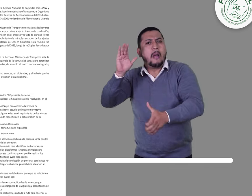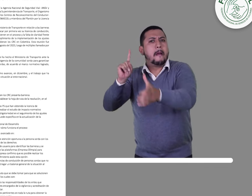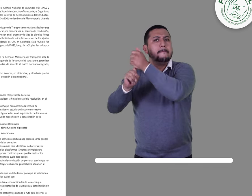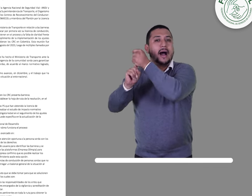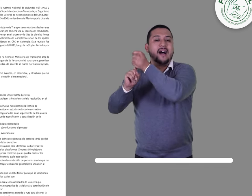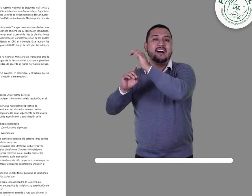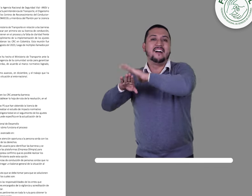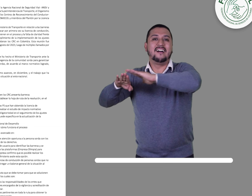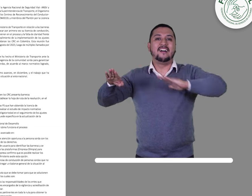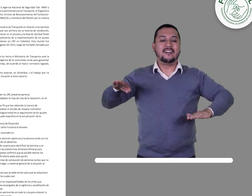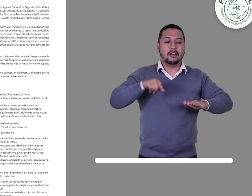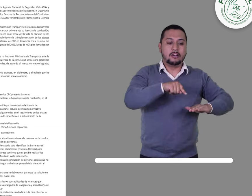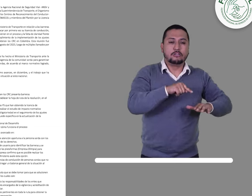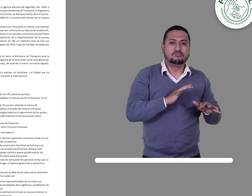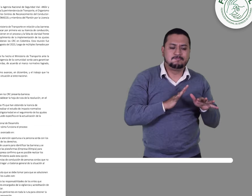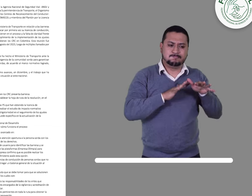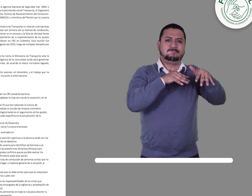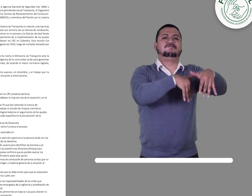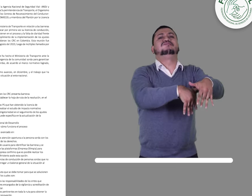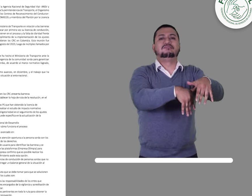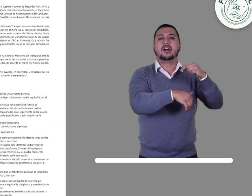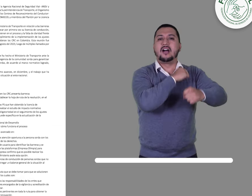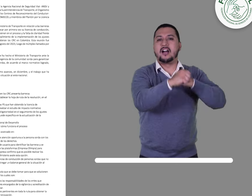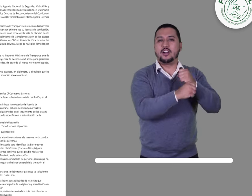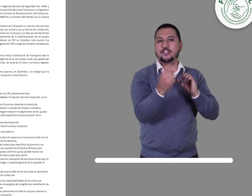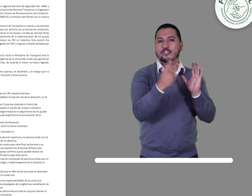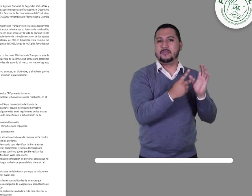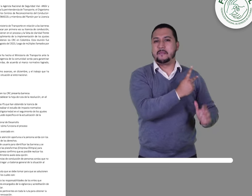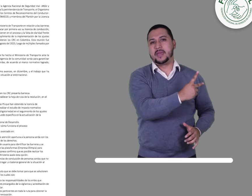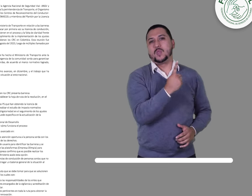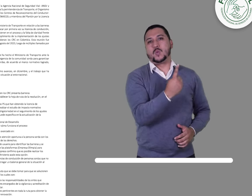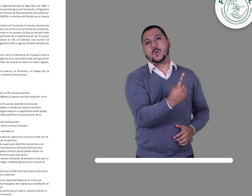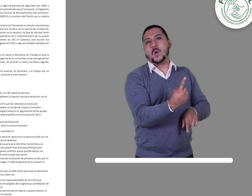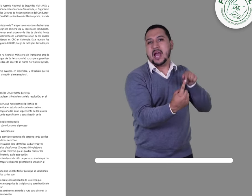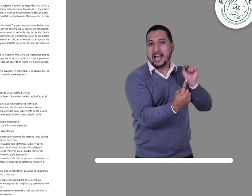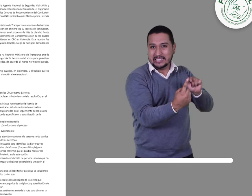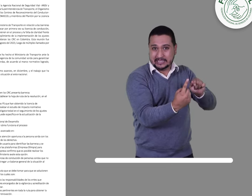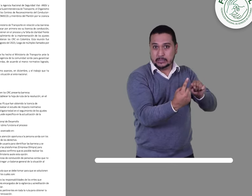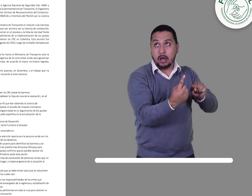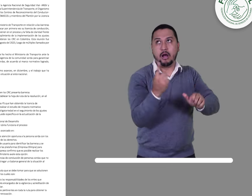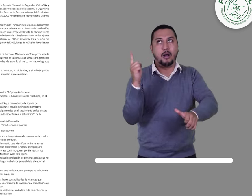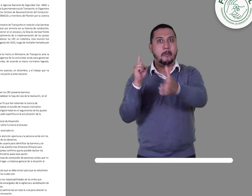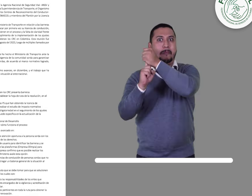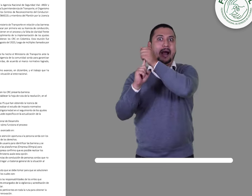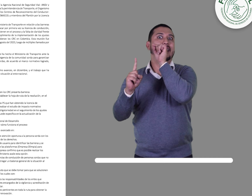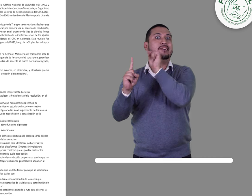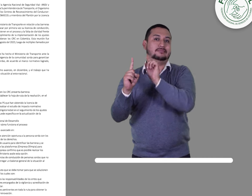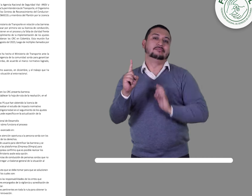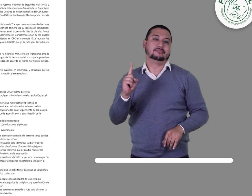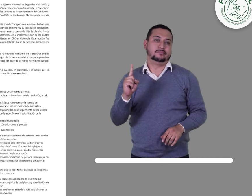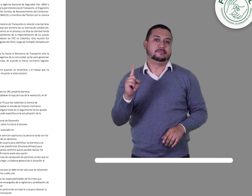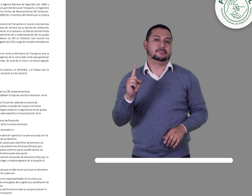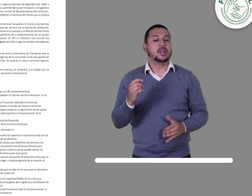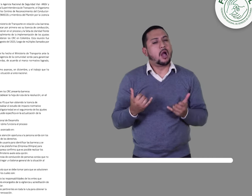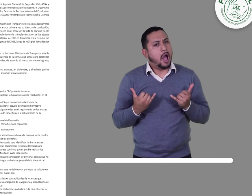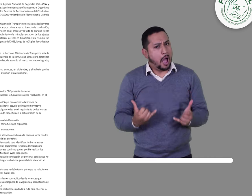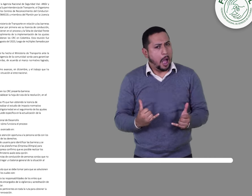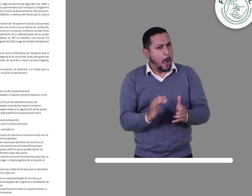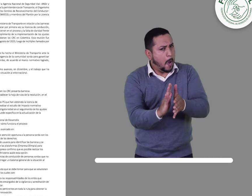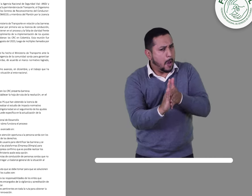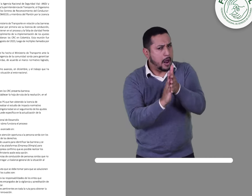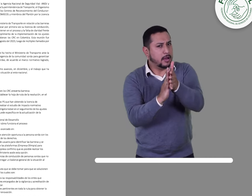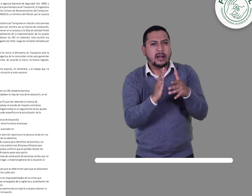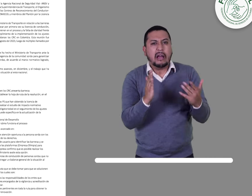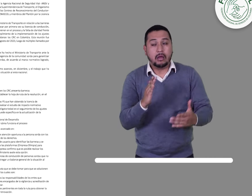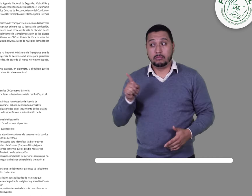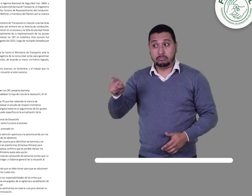2021. A continuación, citamos lo expuesto por el Ministerio de Transporte como avances